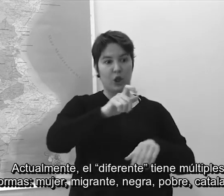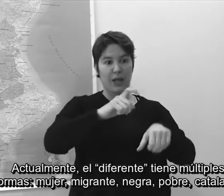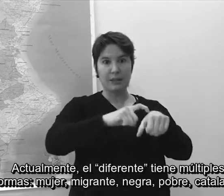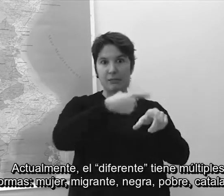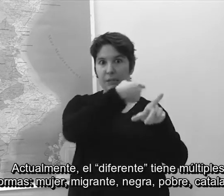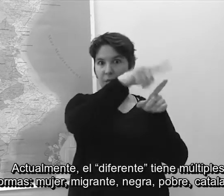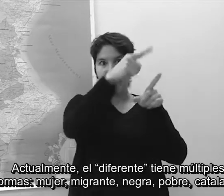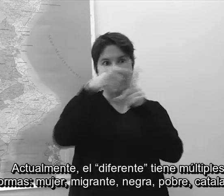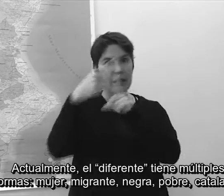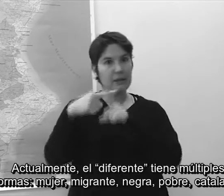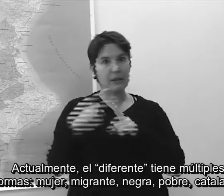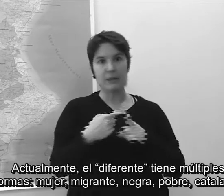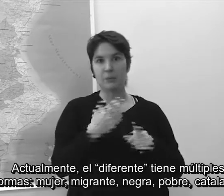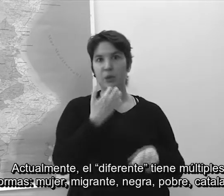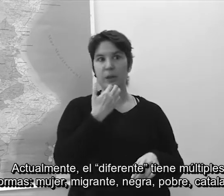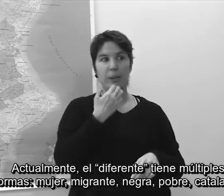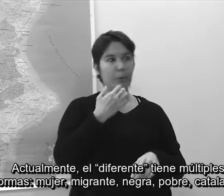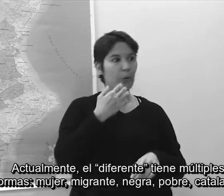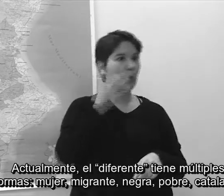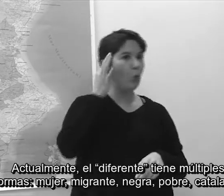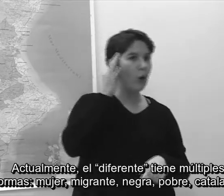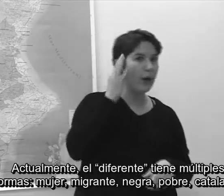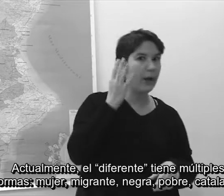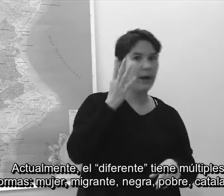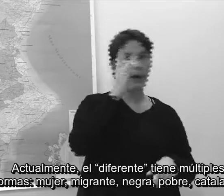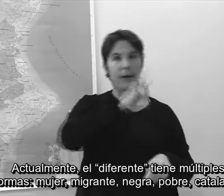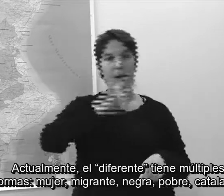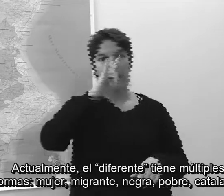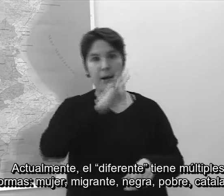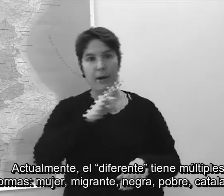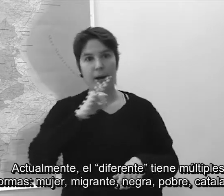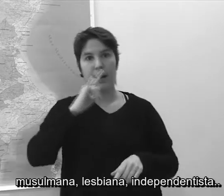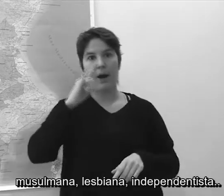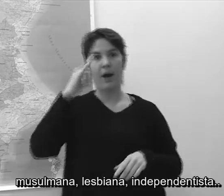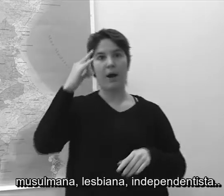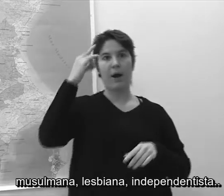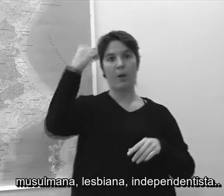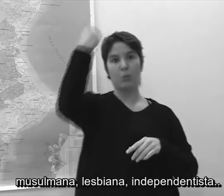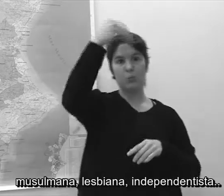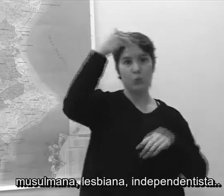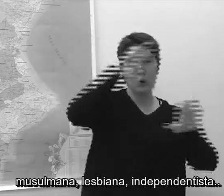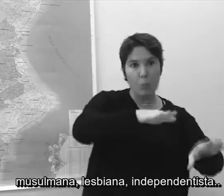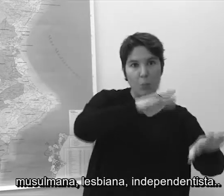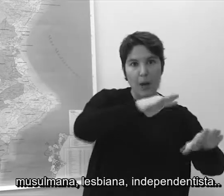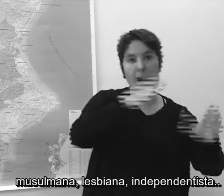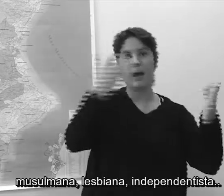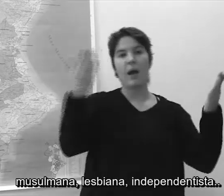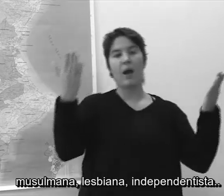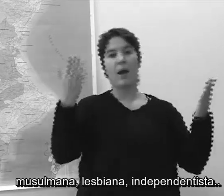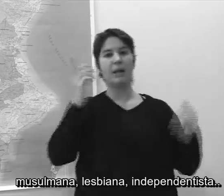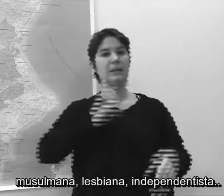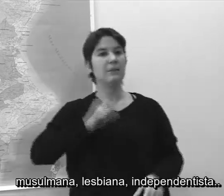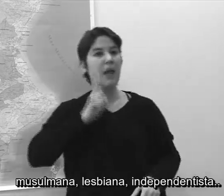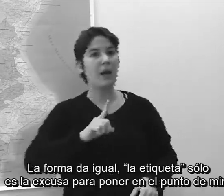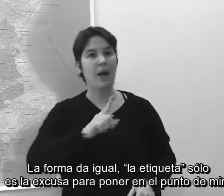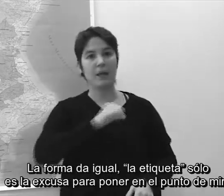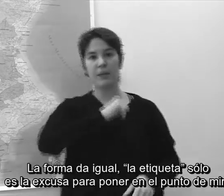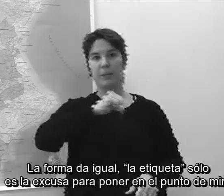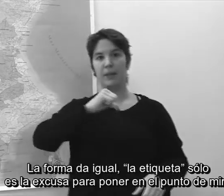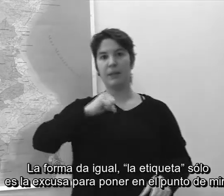negra, pobra, catalana, musulmana, lesbiana, independentista... La forma tan fa.